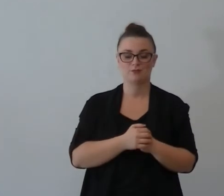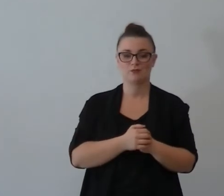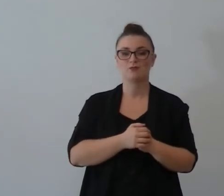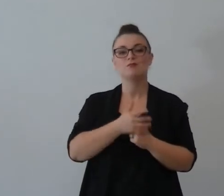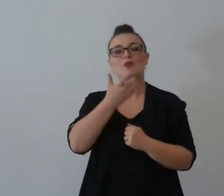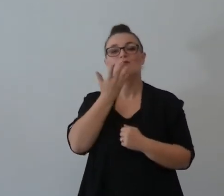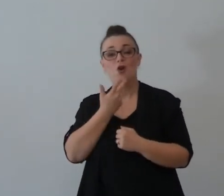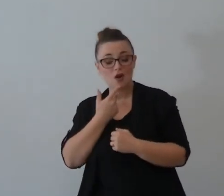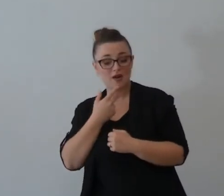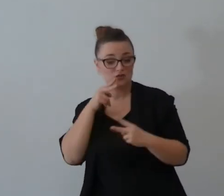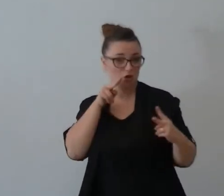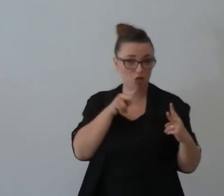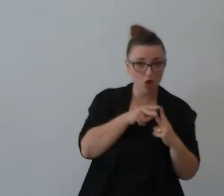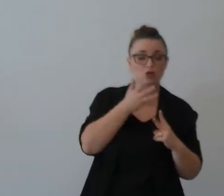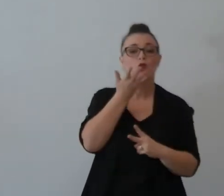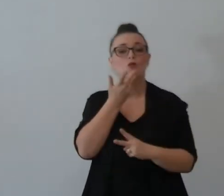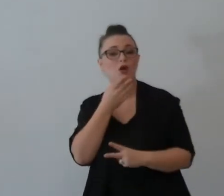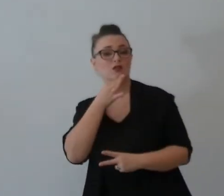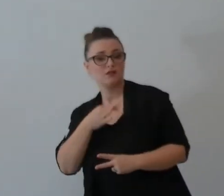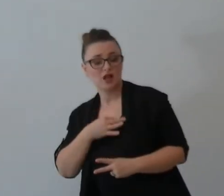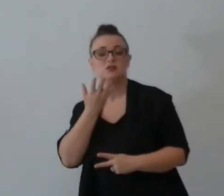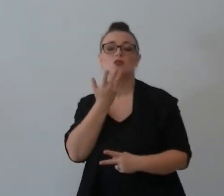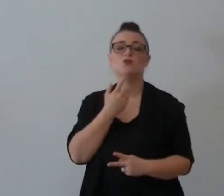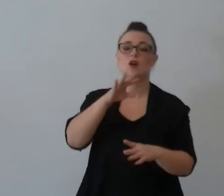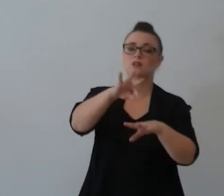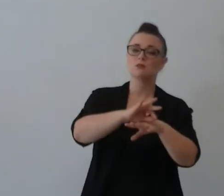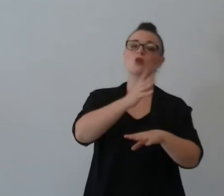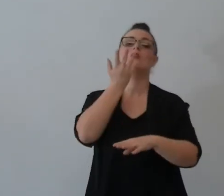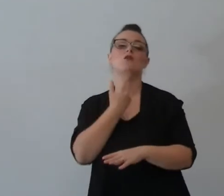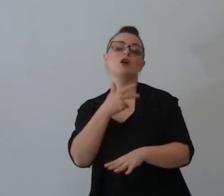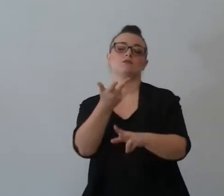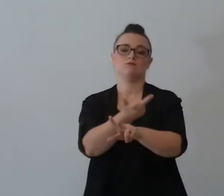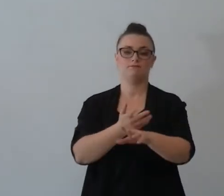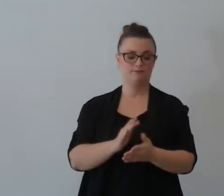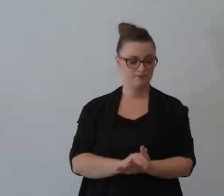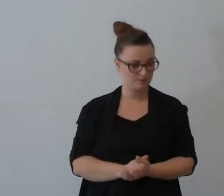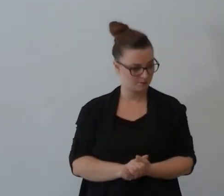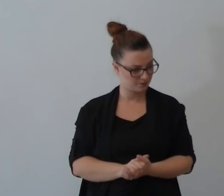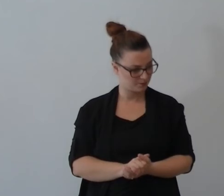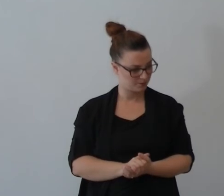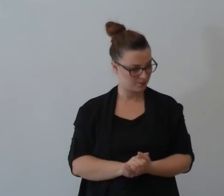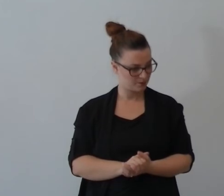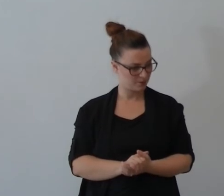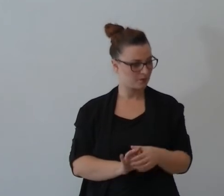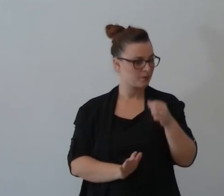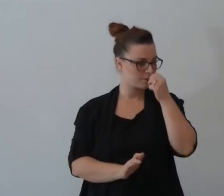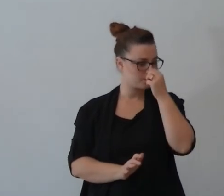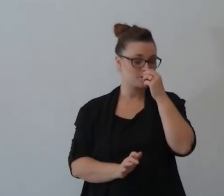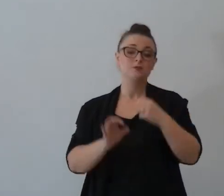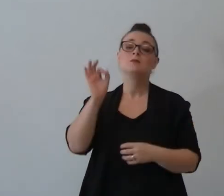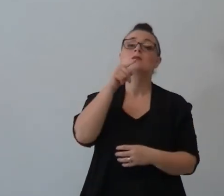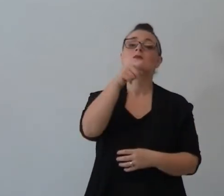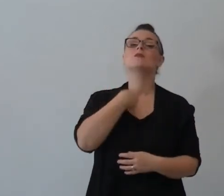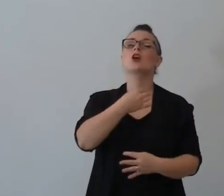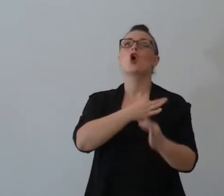se tu che mi hai ascoltato che mi hai ascoltato sei stata colpita o colpito da qualche cosa che hai sentito oggi prego queste